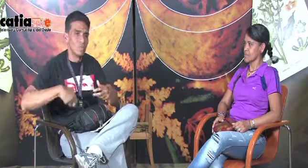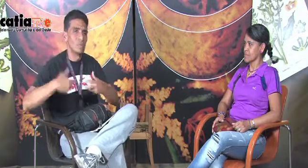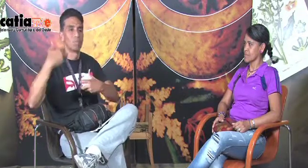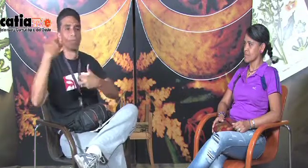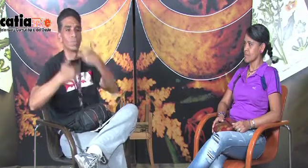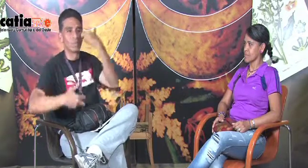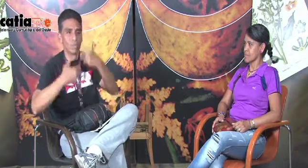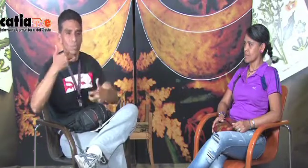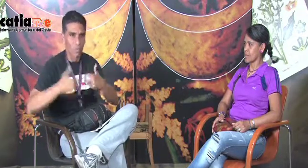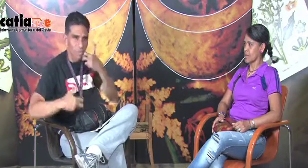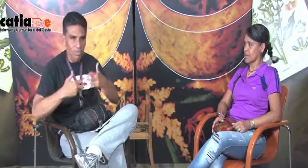auditiva.